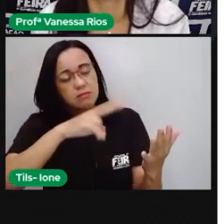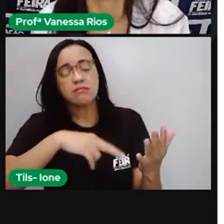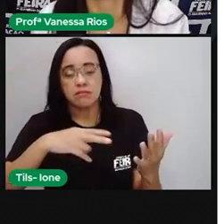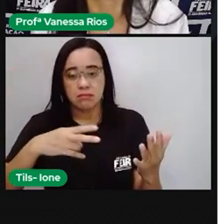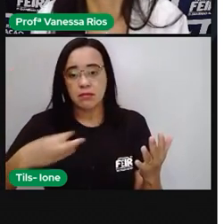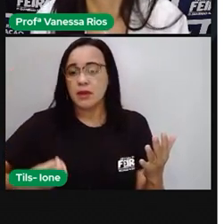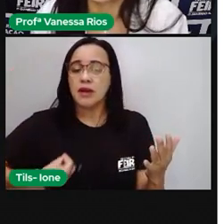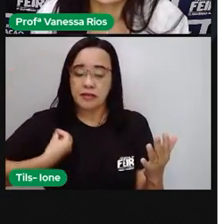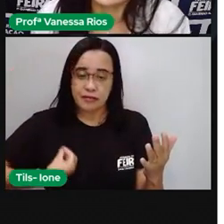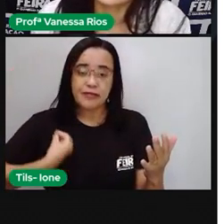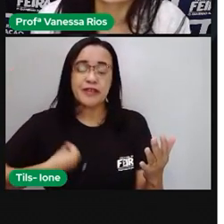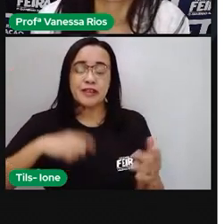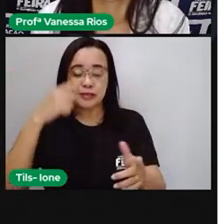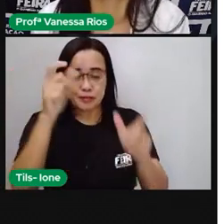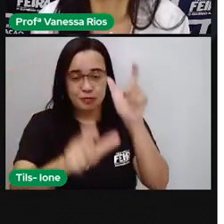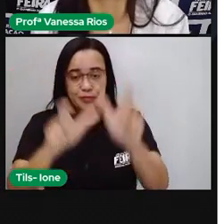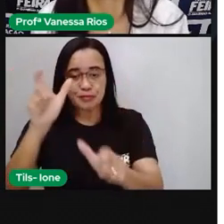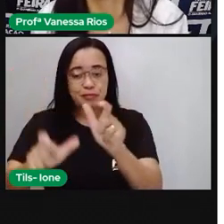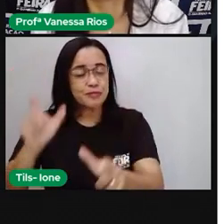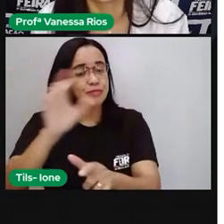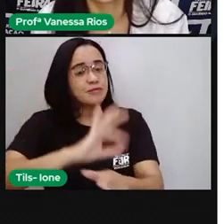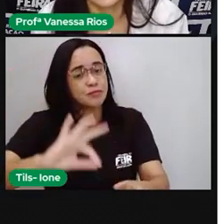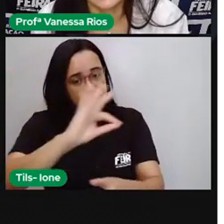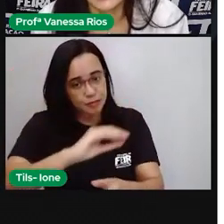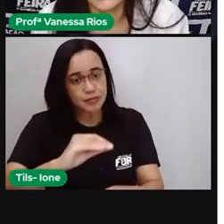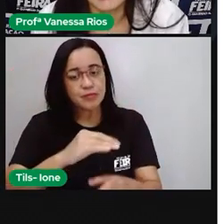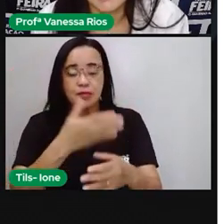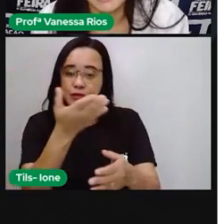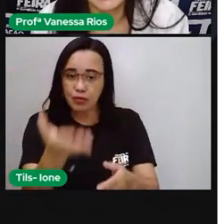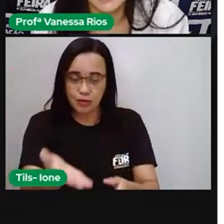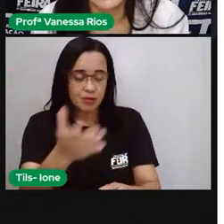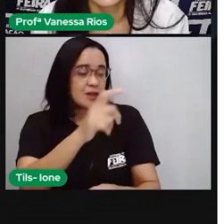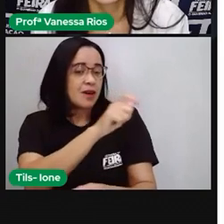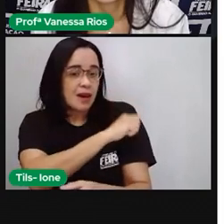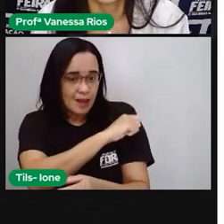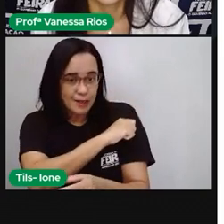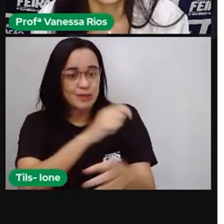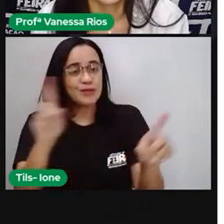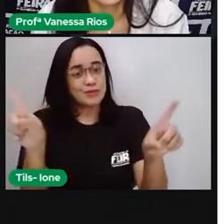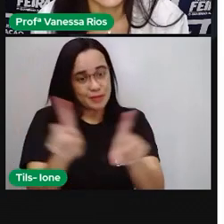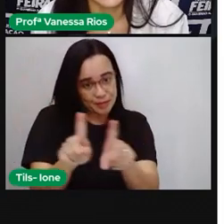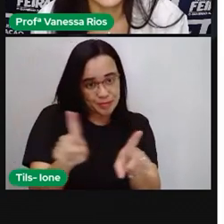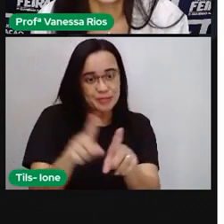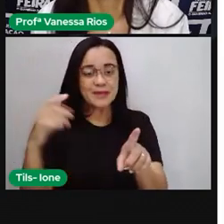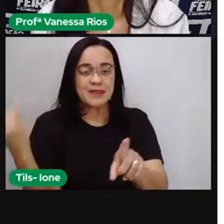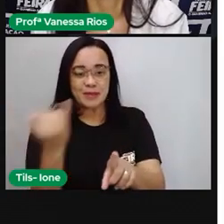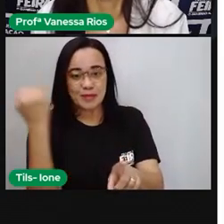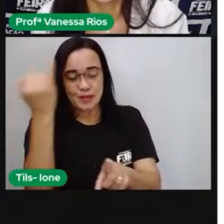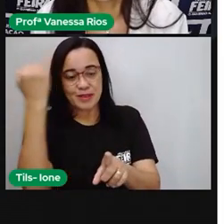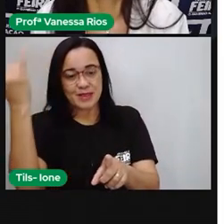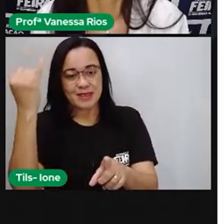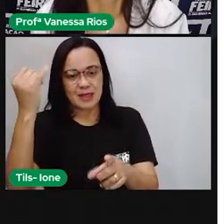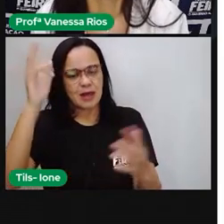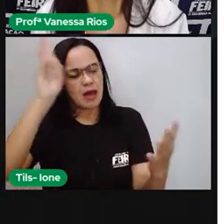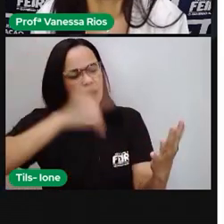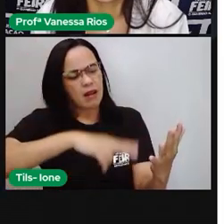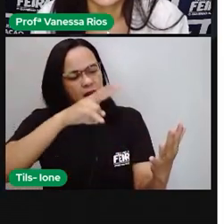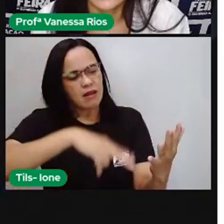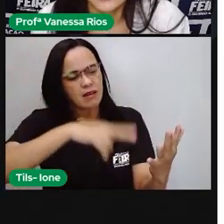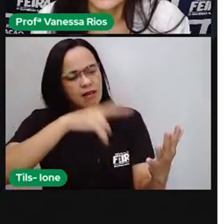as pessoas e aí na vida de vocês enquanto estudantes também, né? Ó, leio, logo